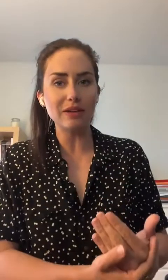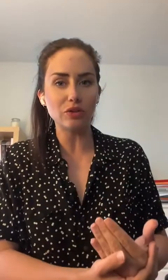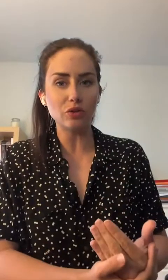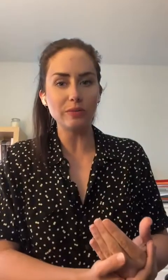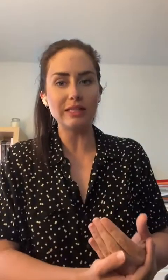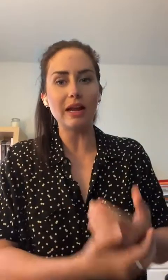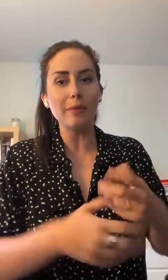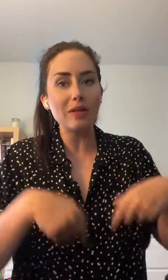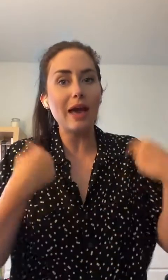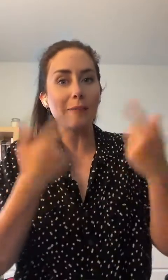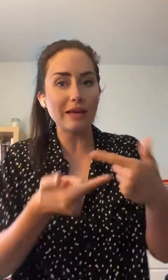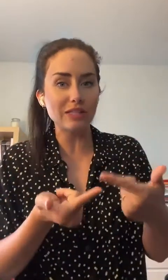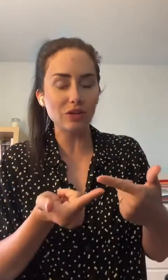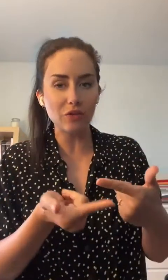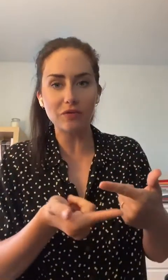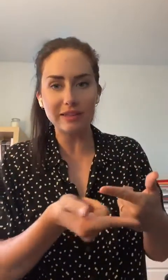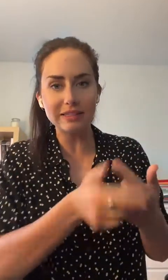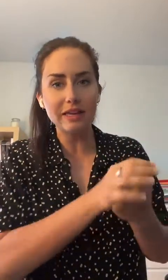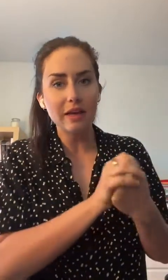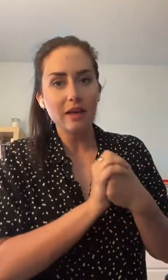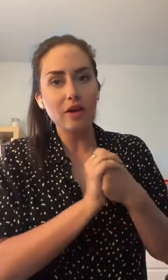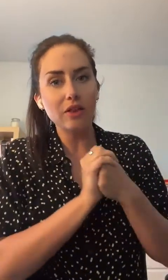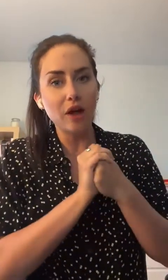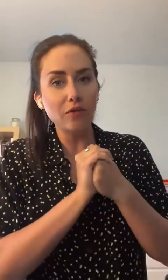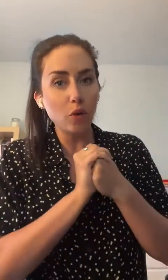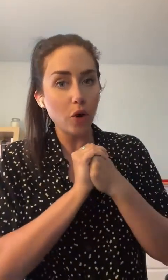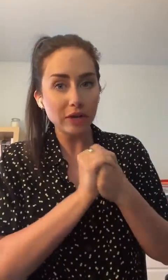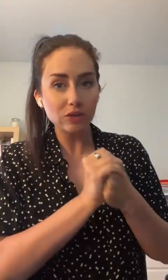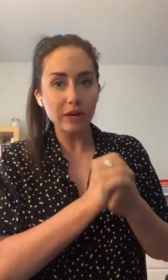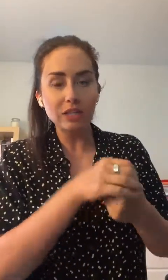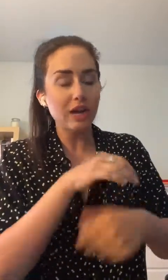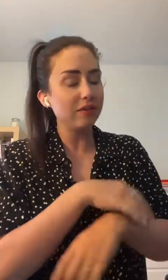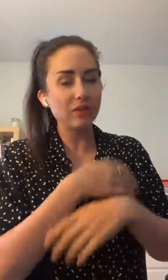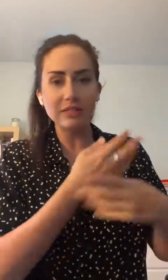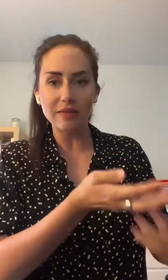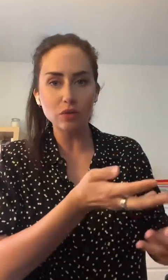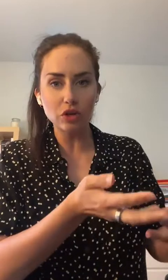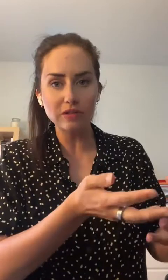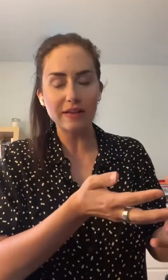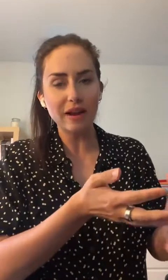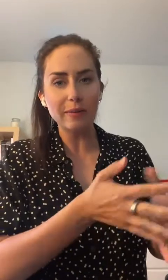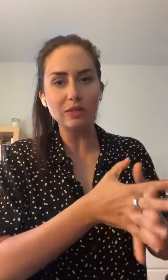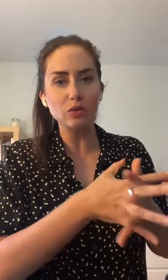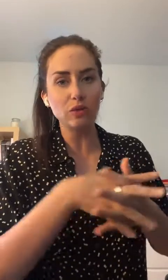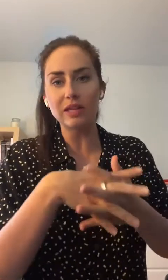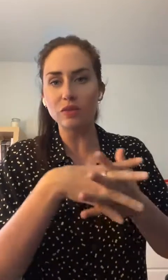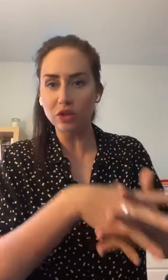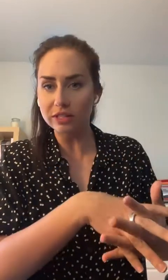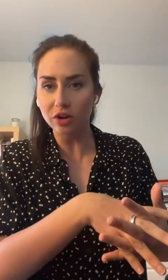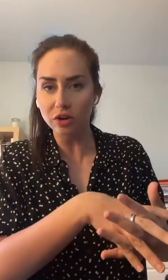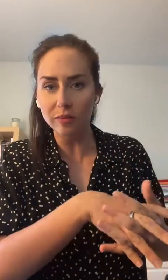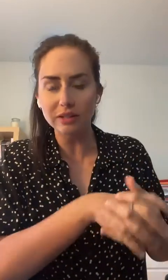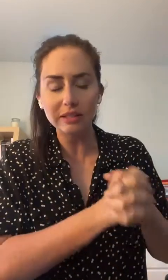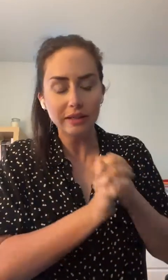avec votre eau micellaire puis après ça, que vous fassiez, dans le fond, un nettoyage avec votre savon que vous avez à la maison ou un savon qui a été recommandé.